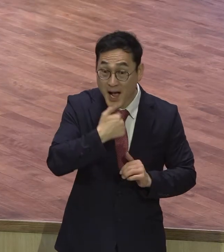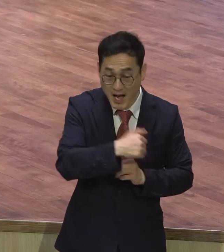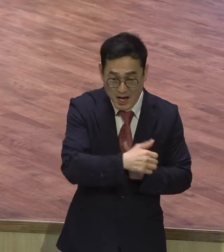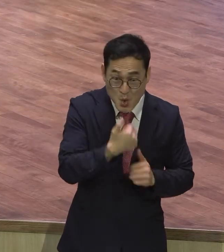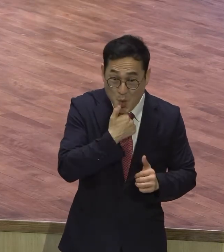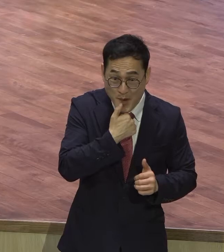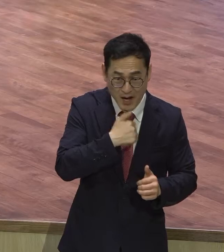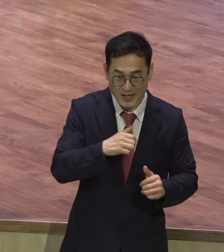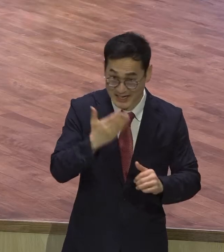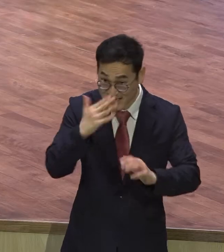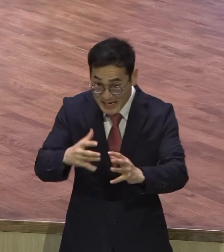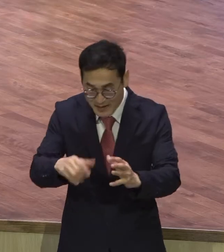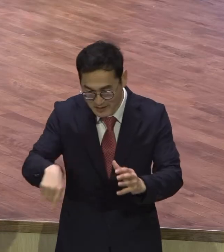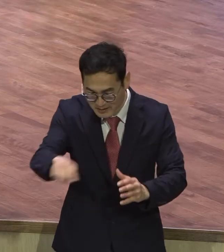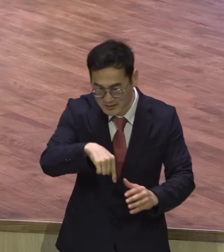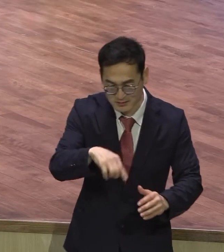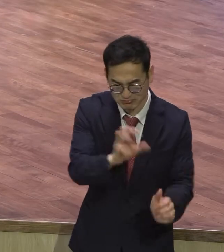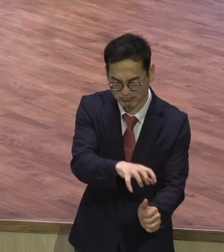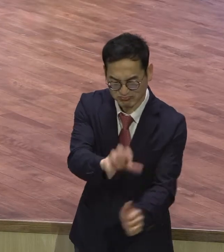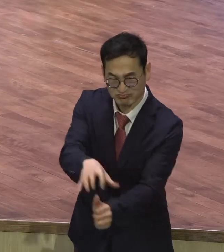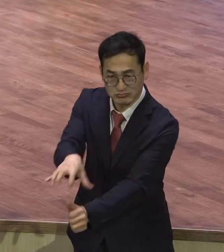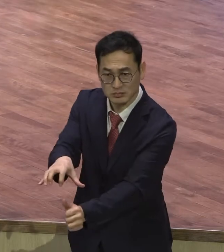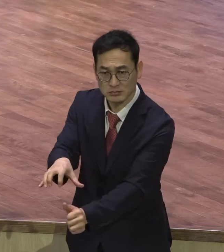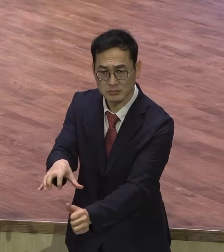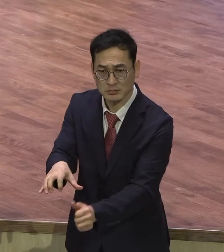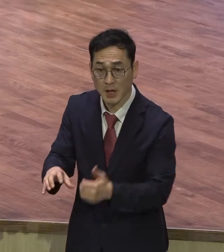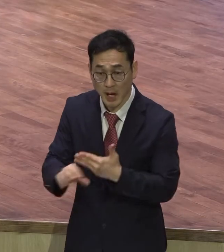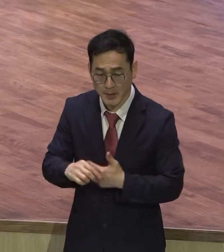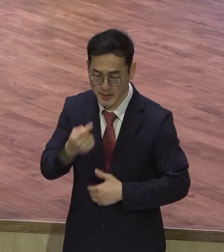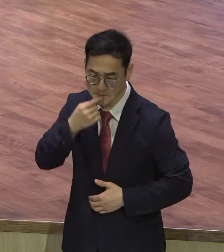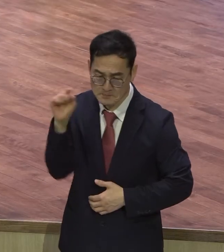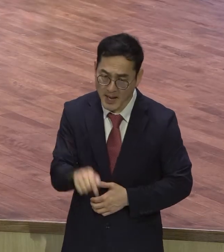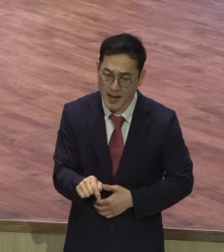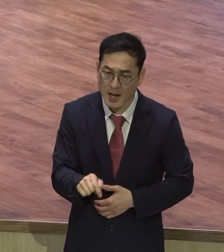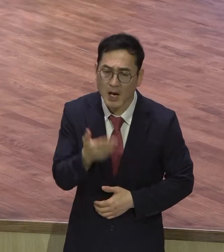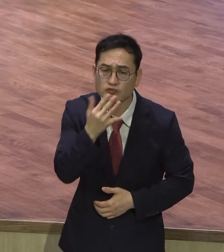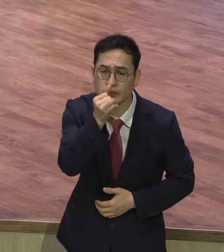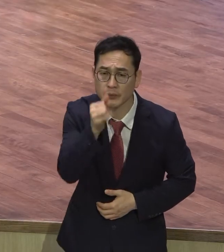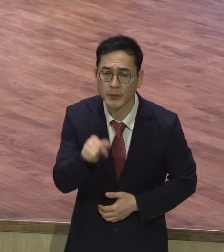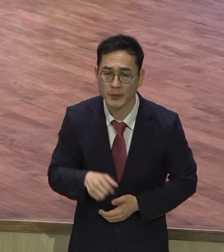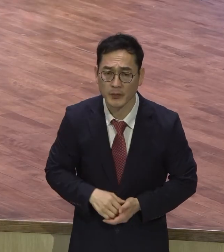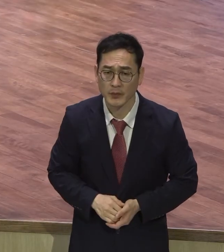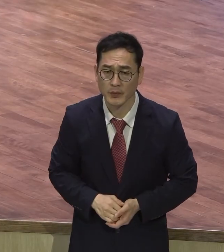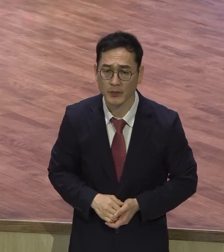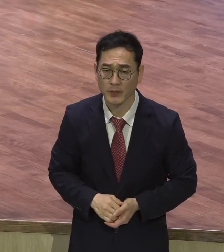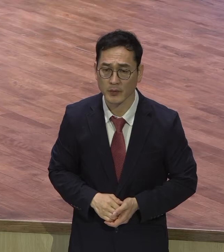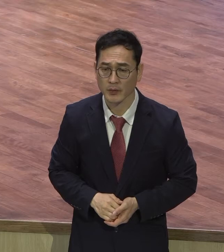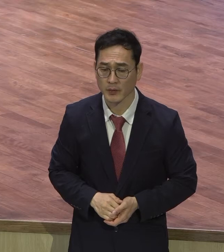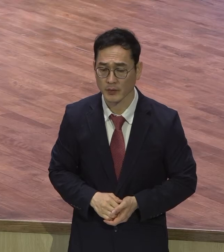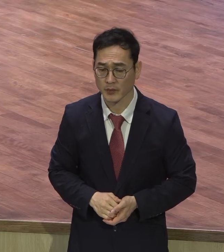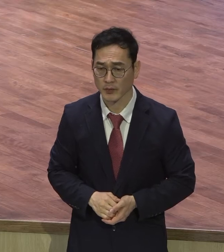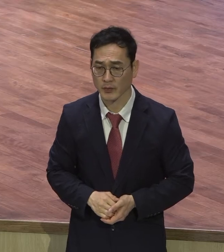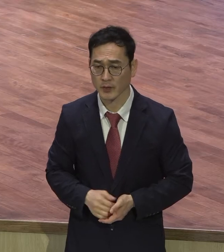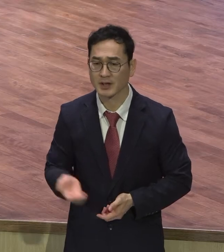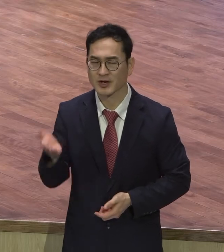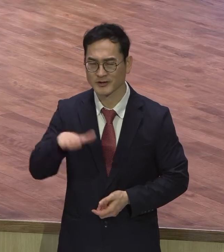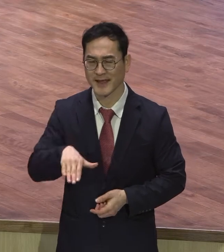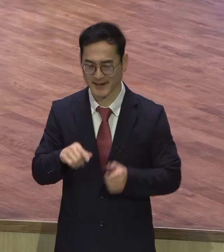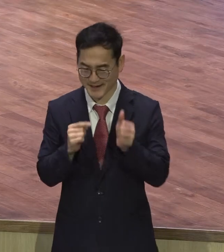이런 상황에서 좀 강압적으로 한 거 아니냐라고 생각할 수 있지만 평소 때 백부장의